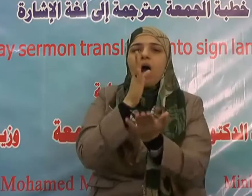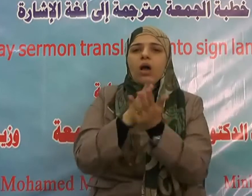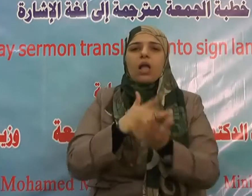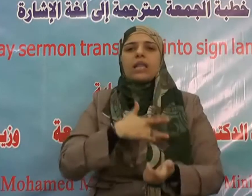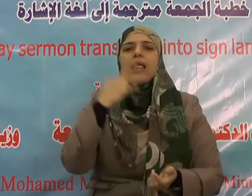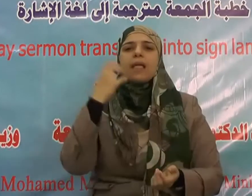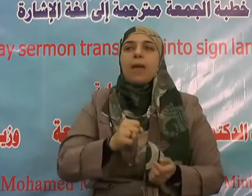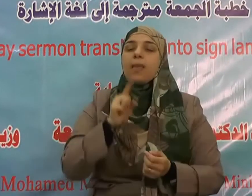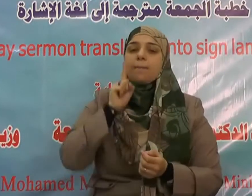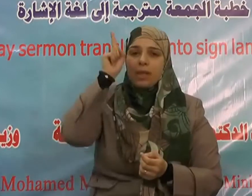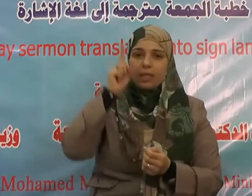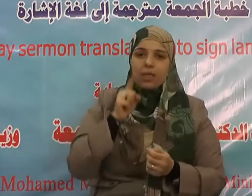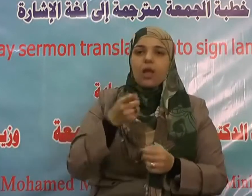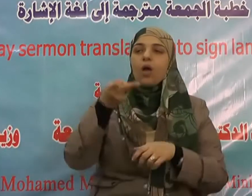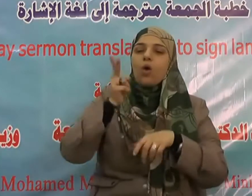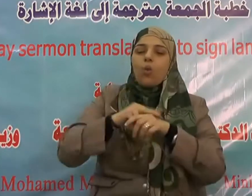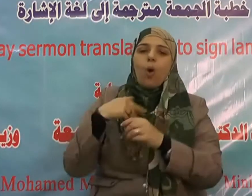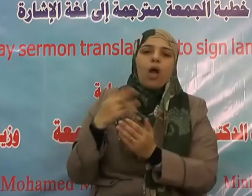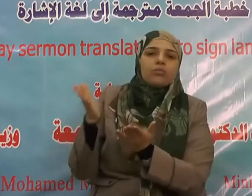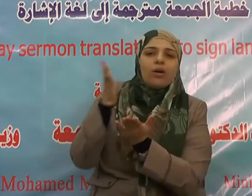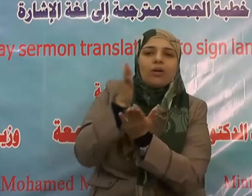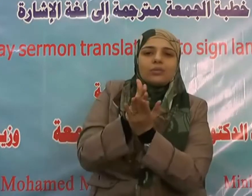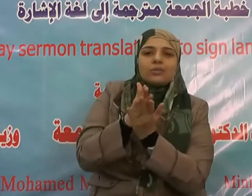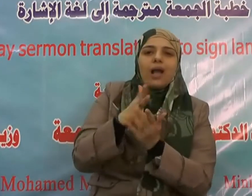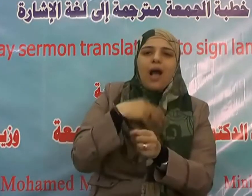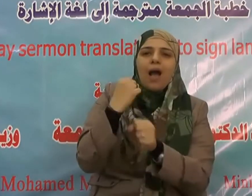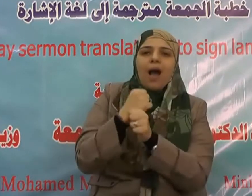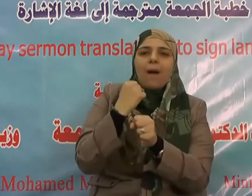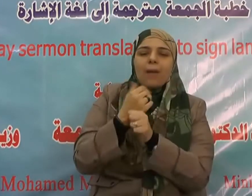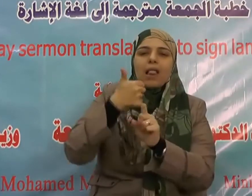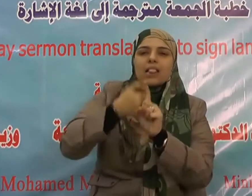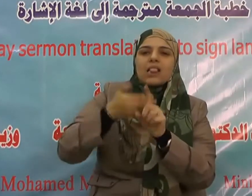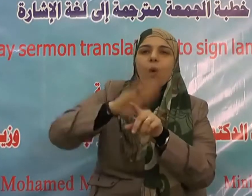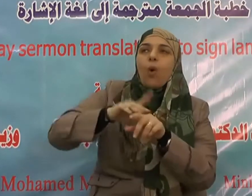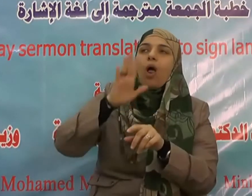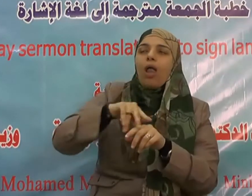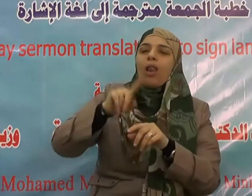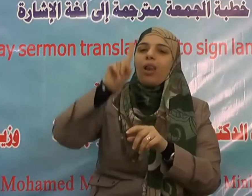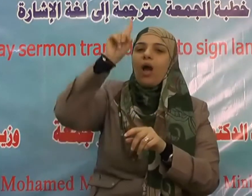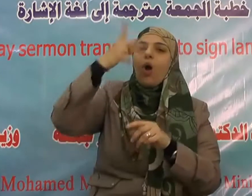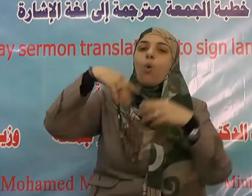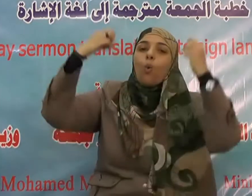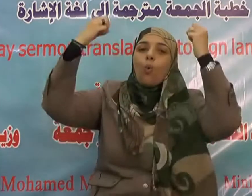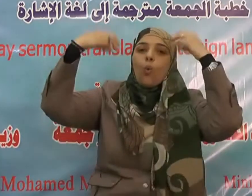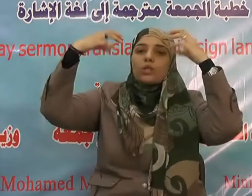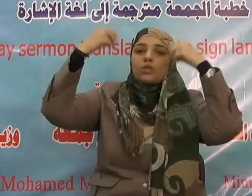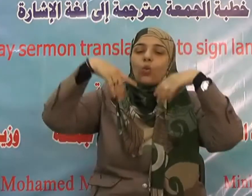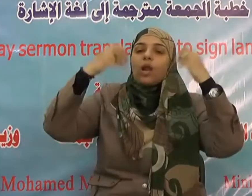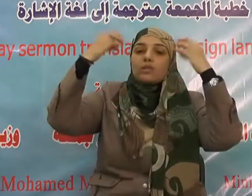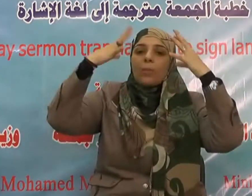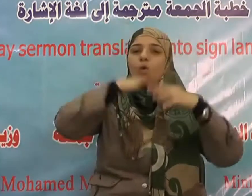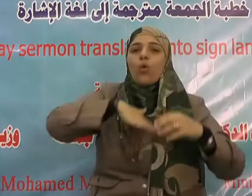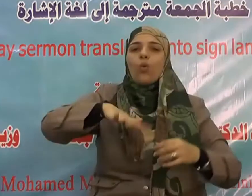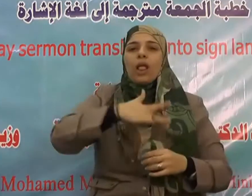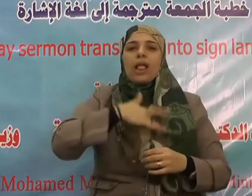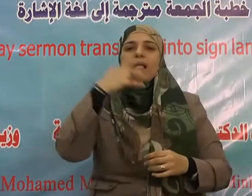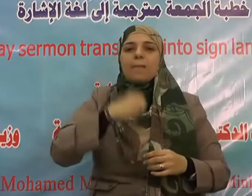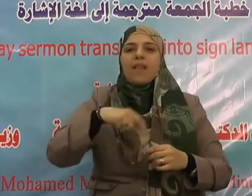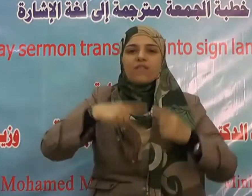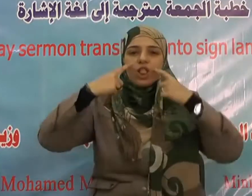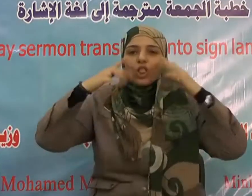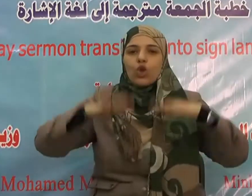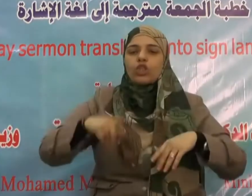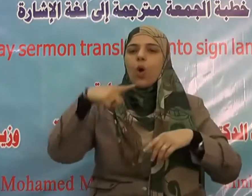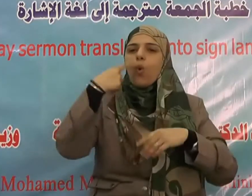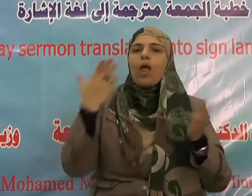أخفي لهم من قرة أعين جزاء بما كانوا يعملون